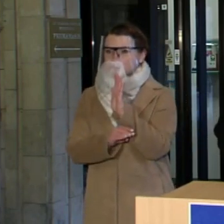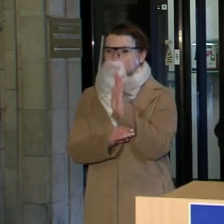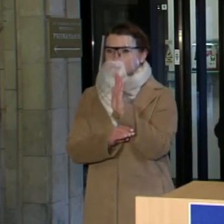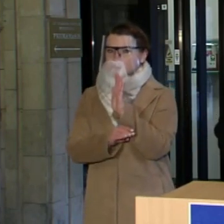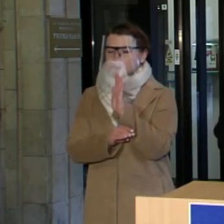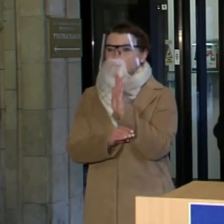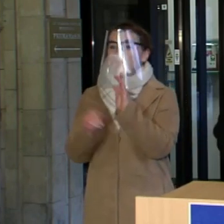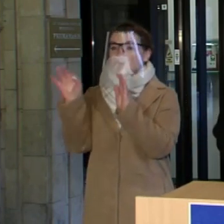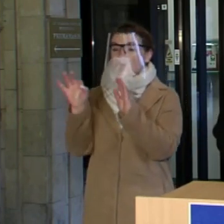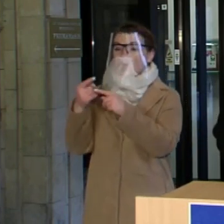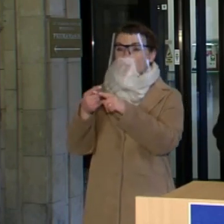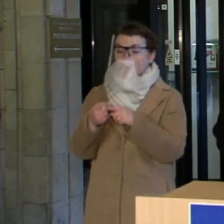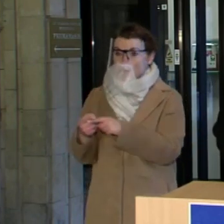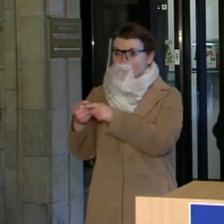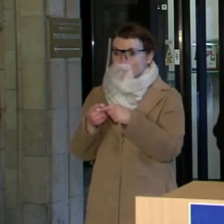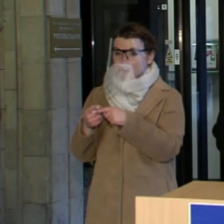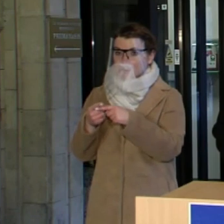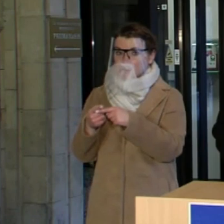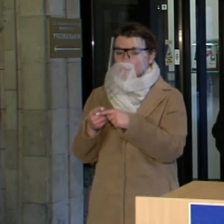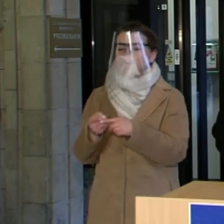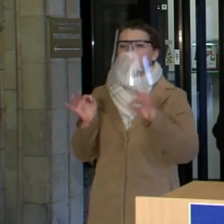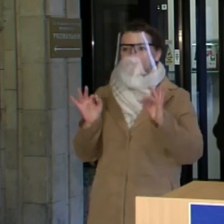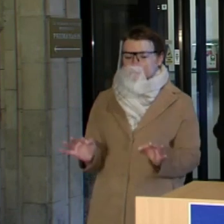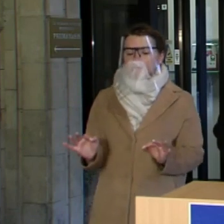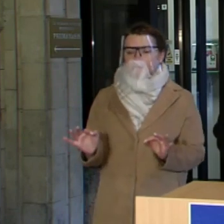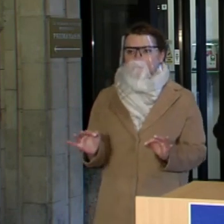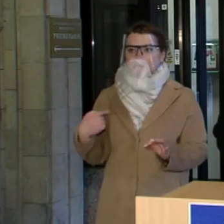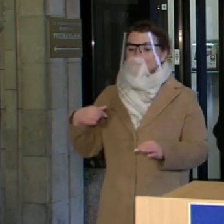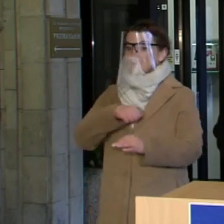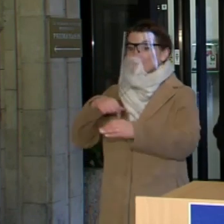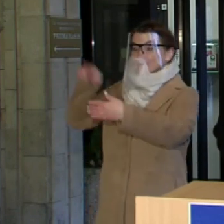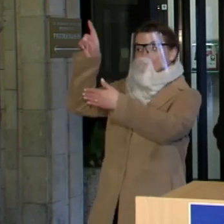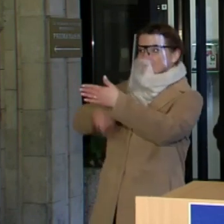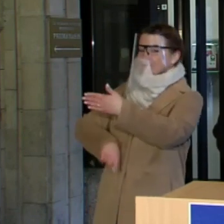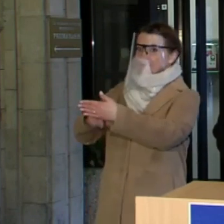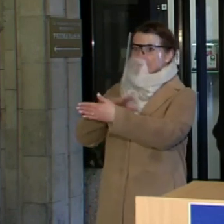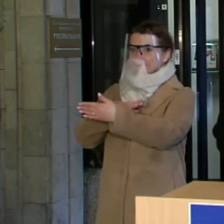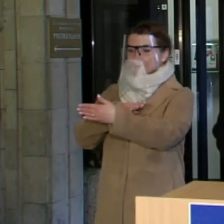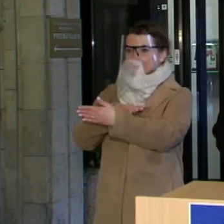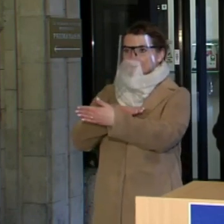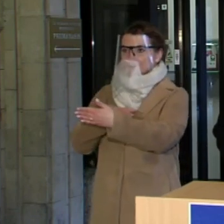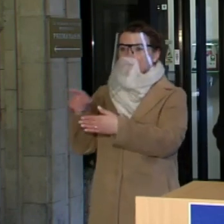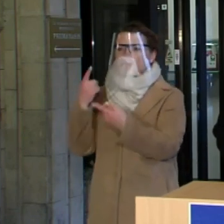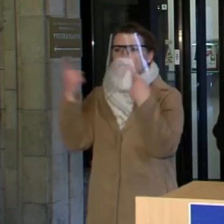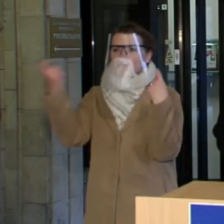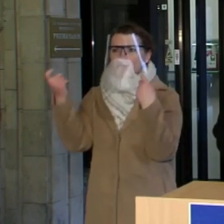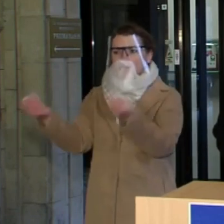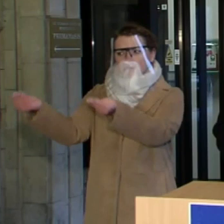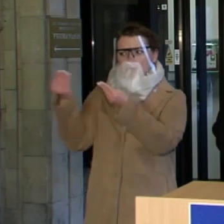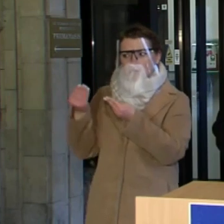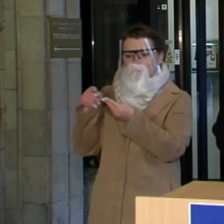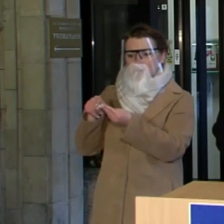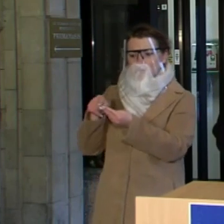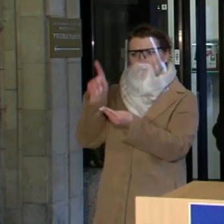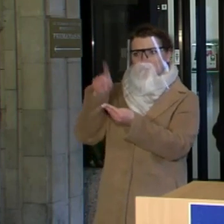Dėl Baltarusijos taip mes negalime pasitikėti tą informaciją, kurią